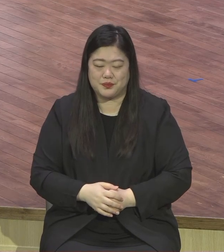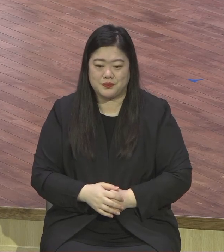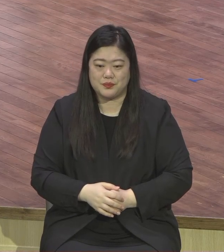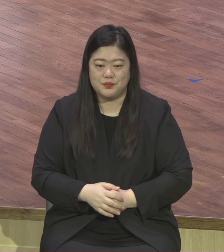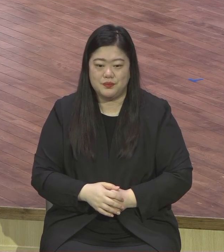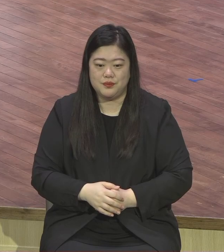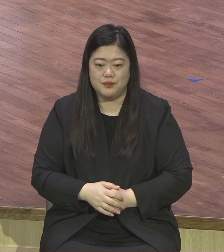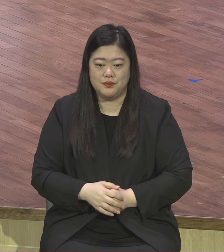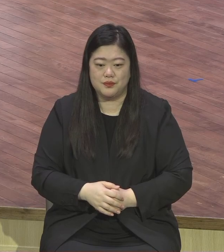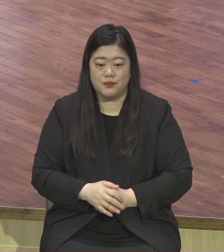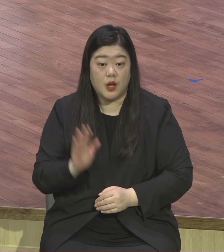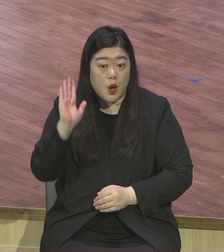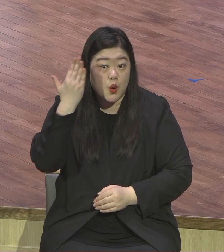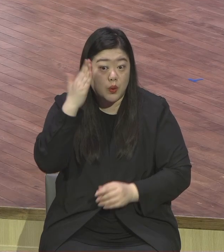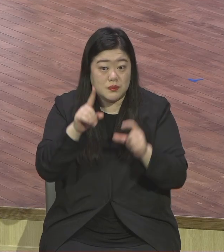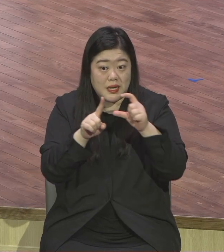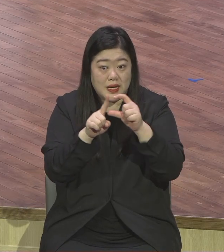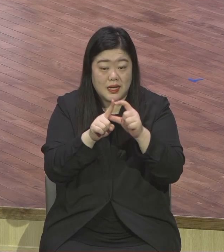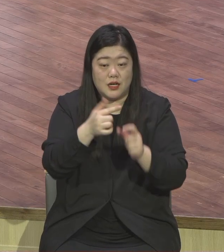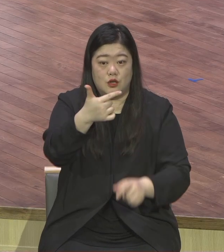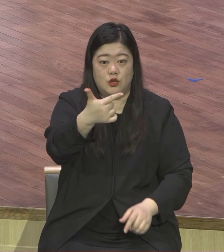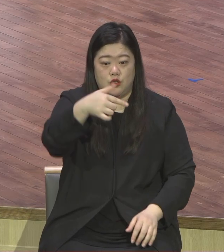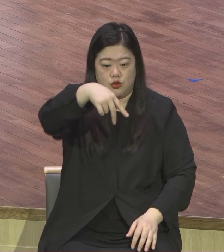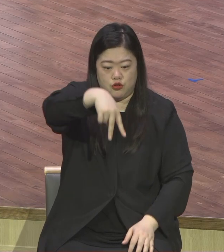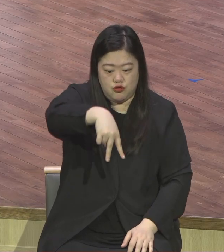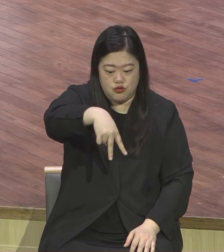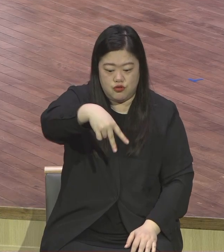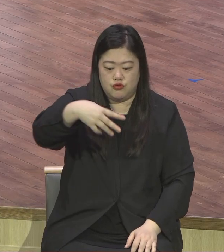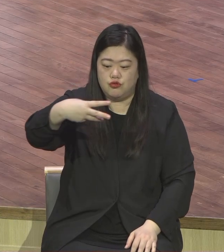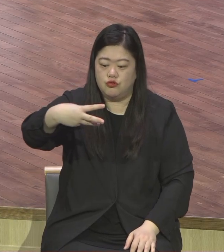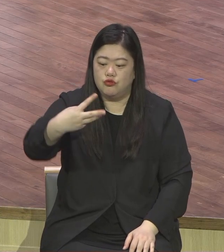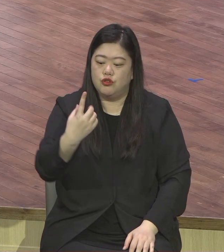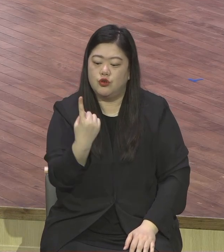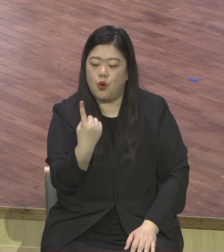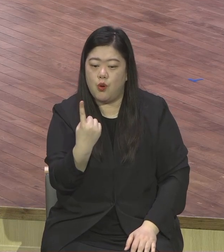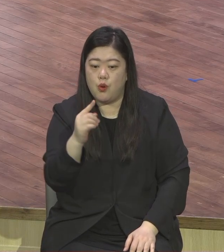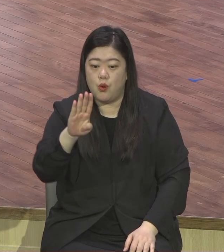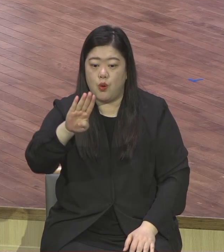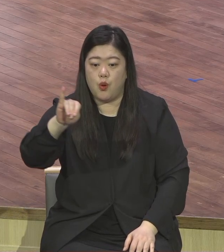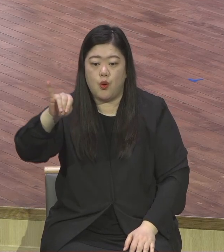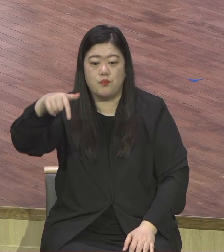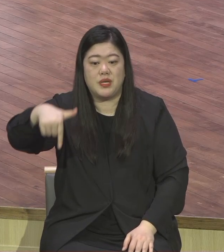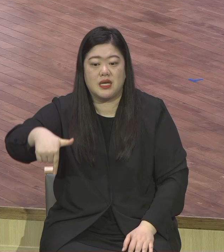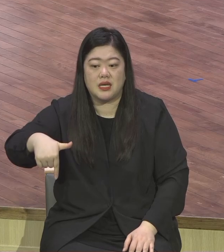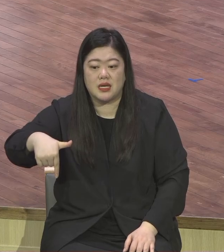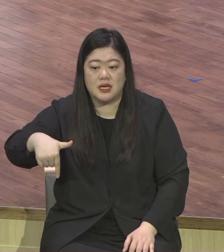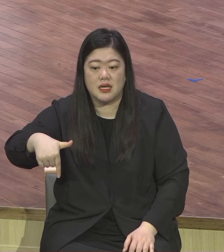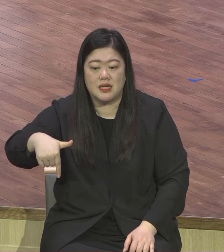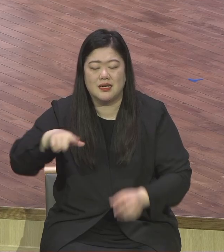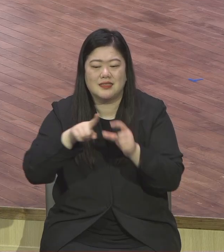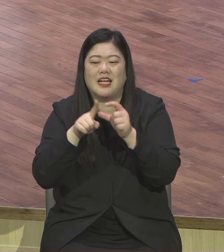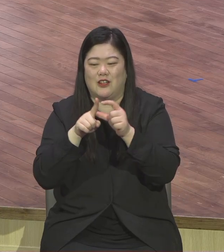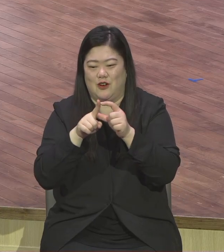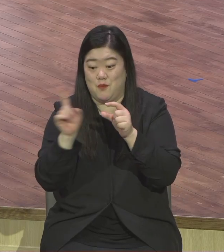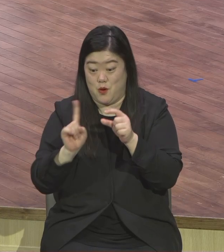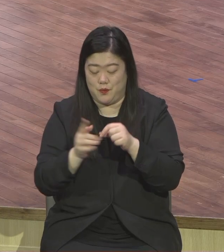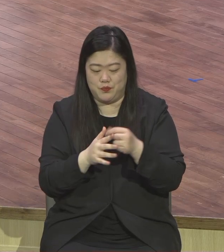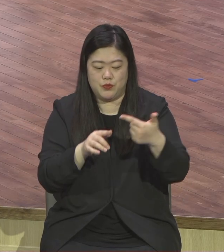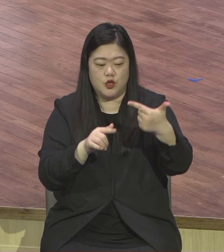뉴로빅 이라는 운동이 있습니다. 뉴로빅이 뭐냐 뇌신경 세포 세포 이걸 뉴련이랍니다.